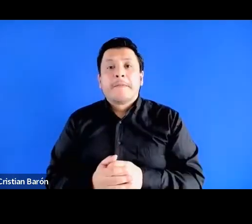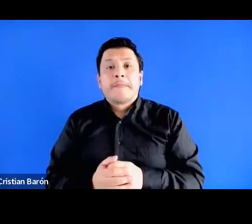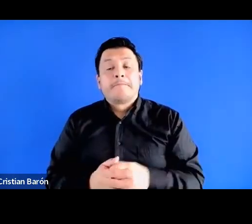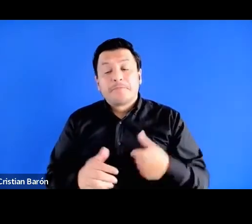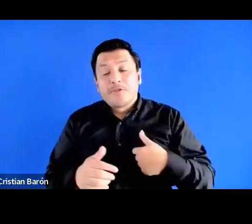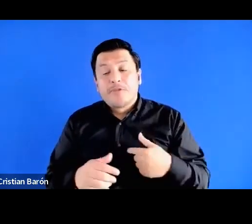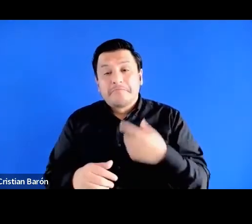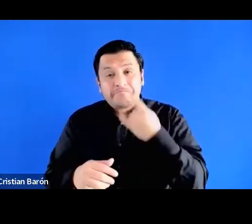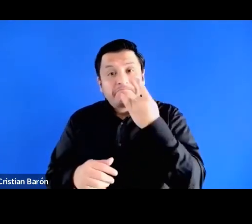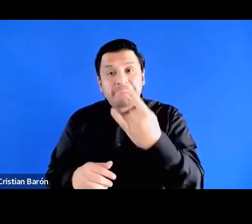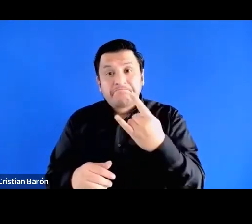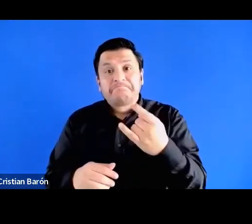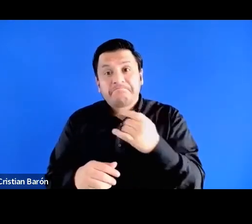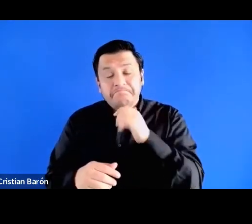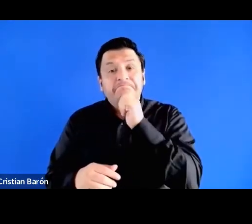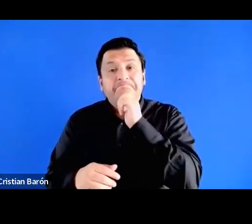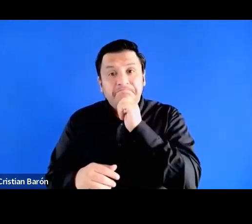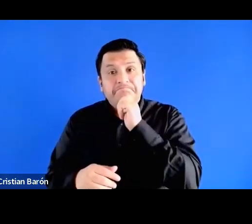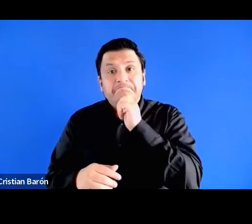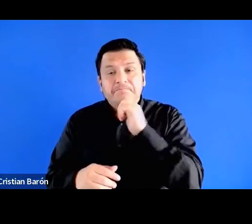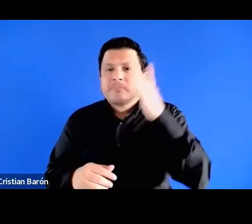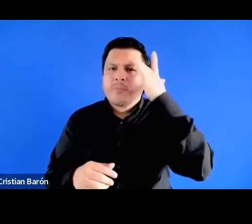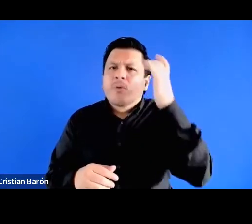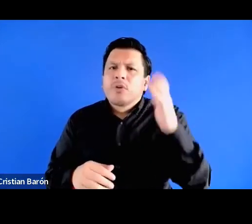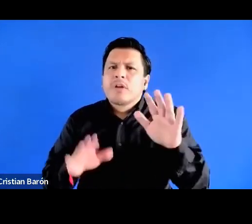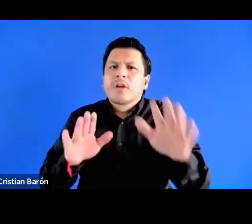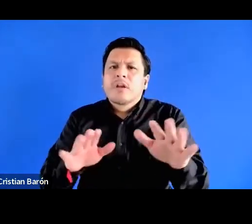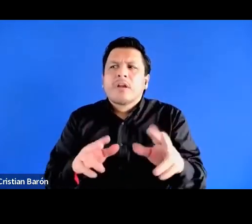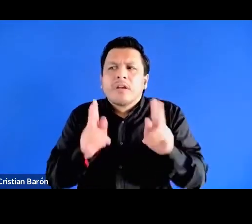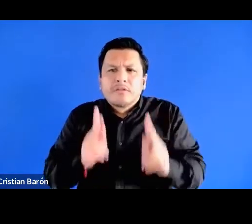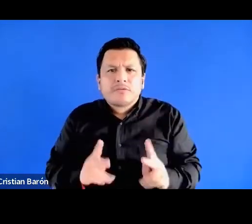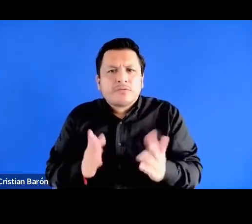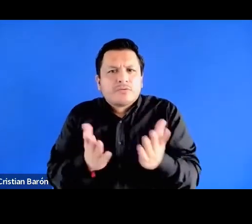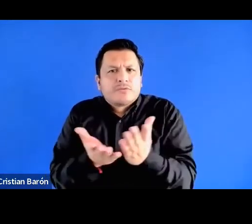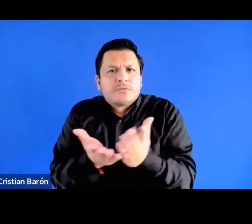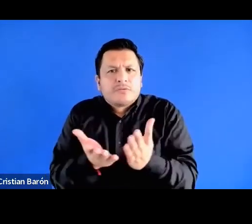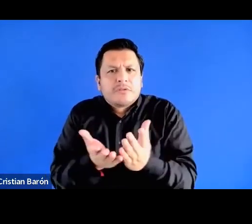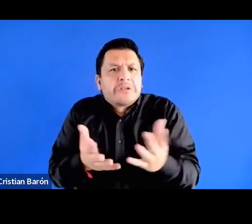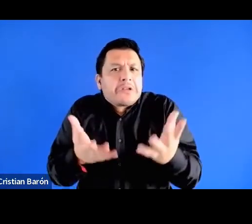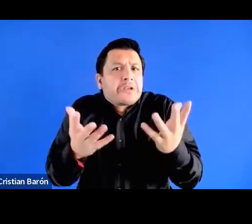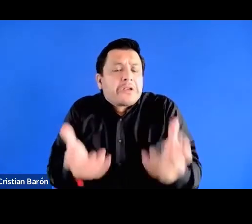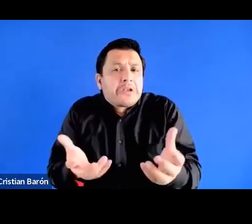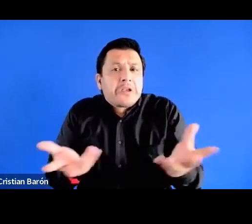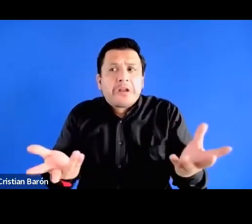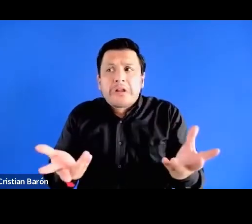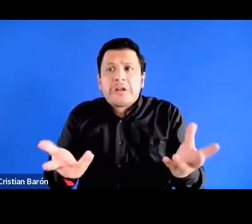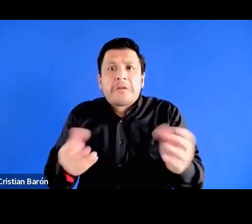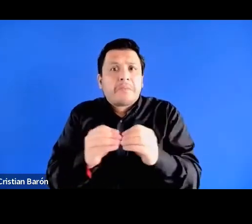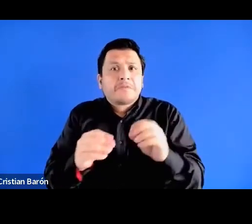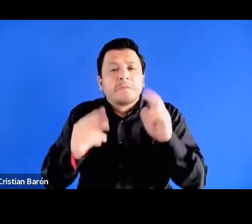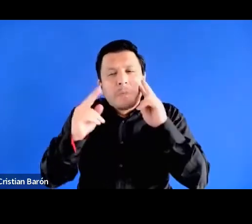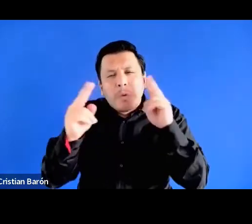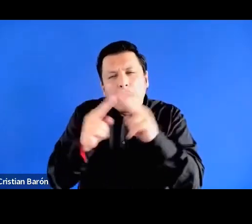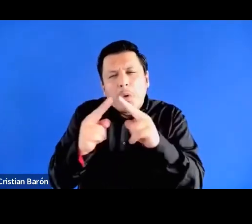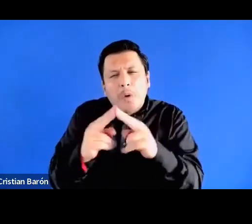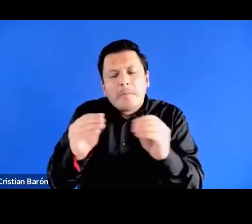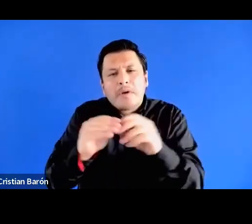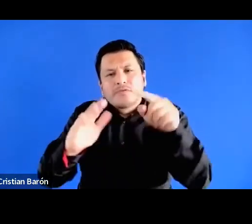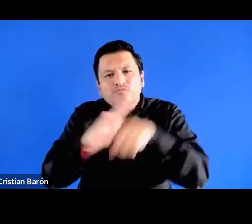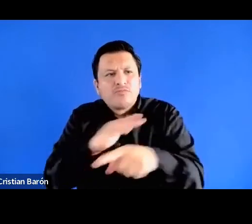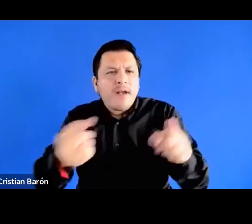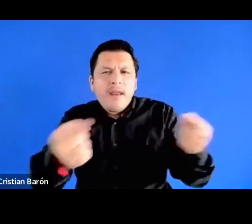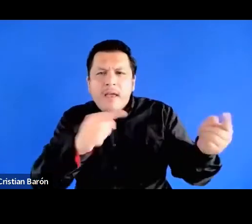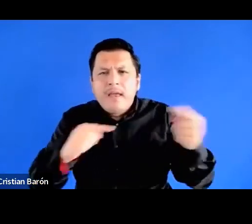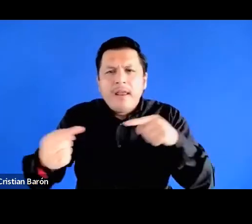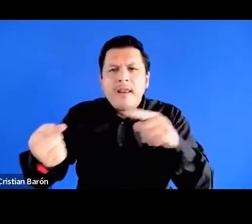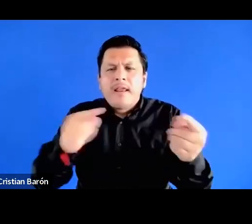muy interesante porque cualquier estudiante que quiera conocer un poco más este debate sobre